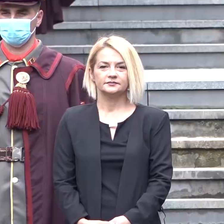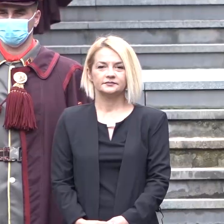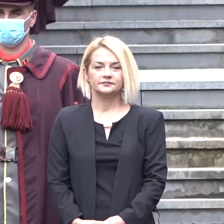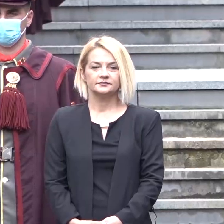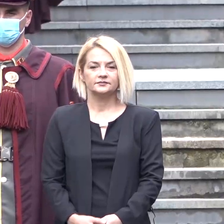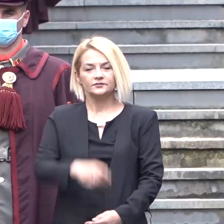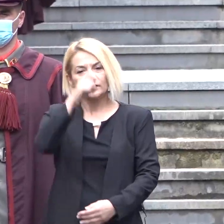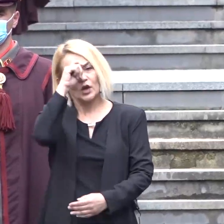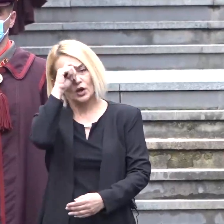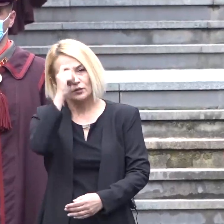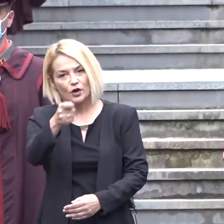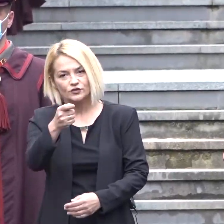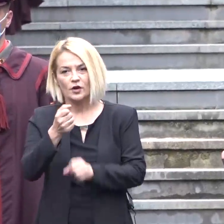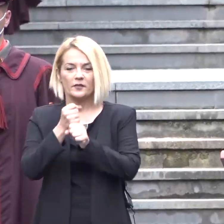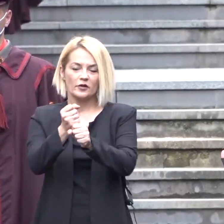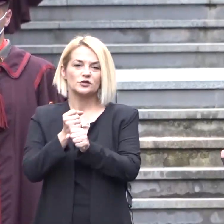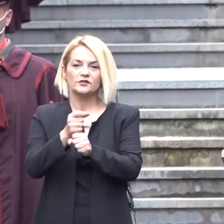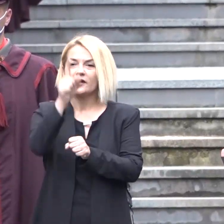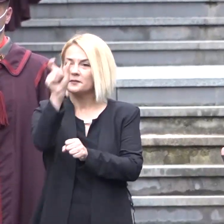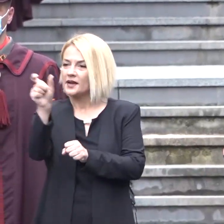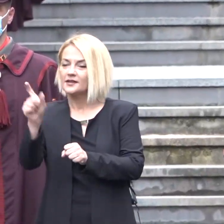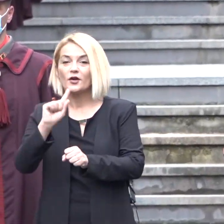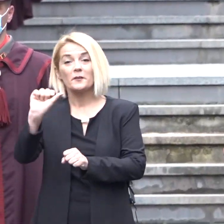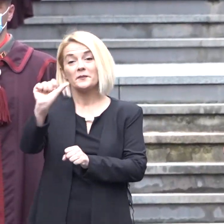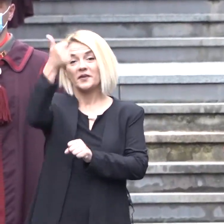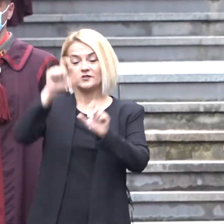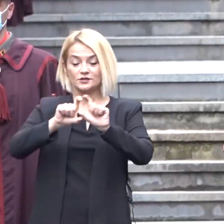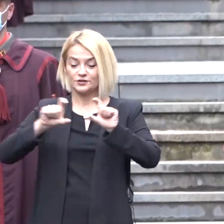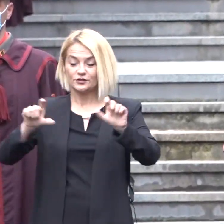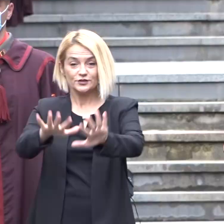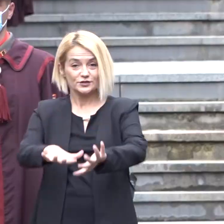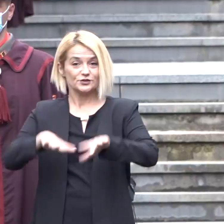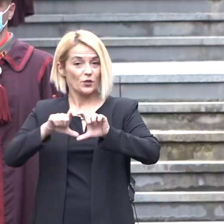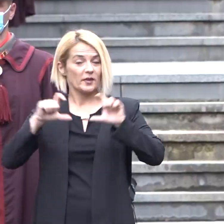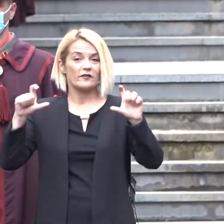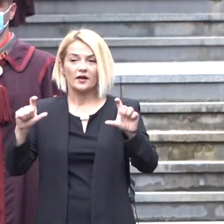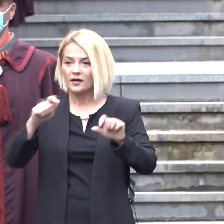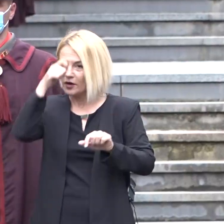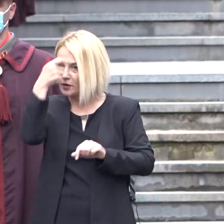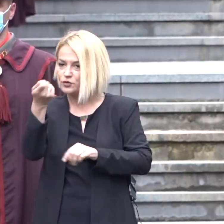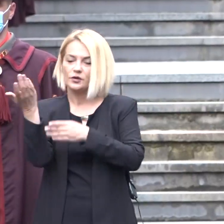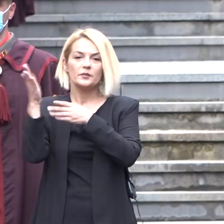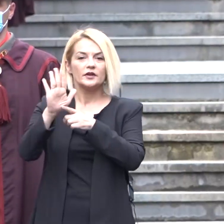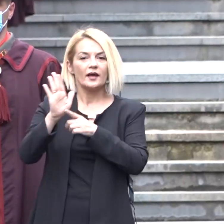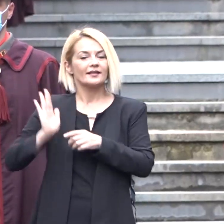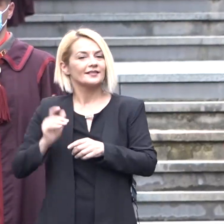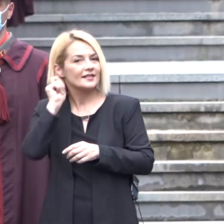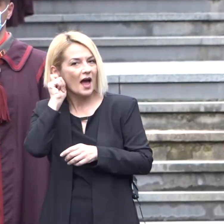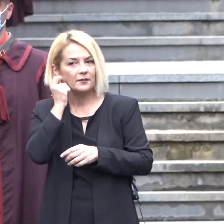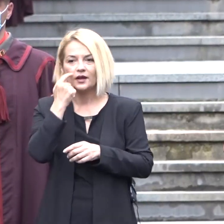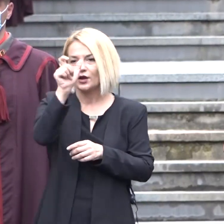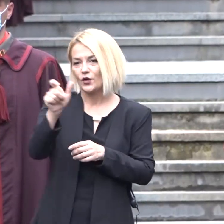Почетувани пратеници од првиот состав на Собранијето, почетувани присутни дами и господа,